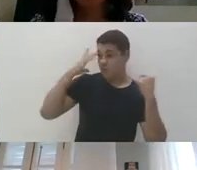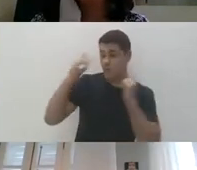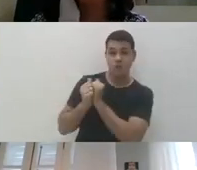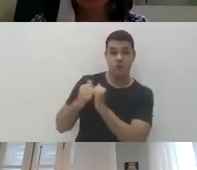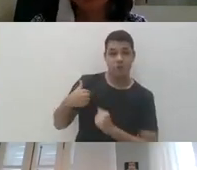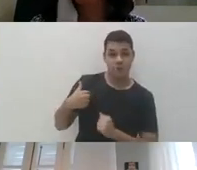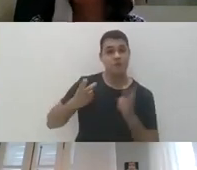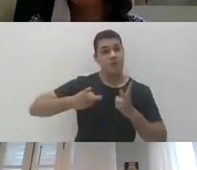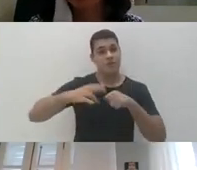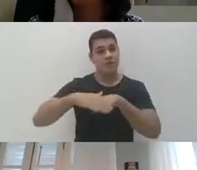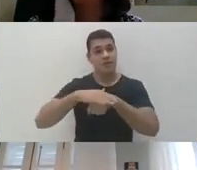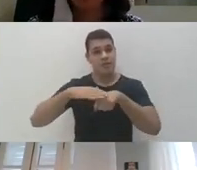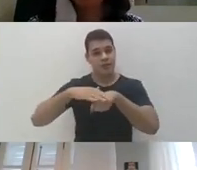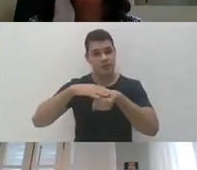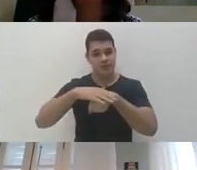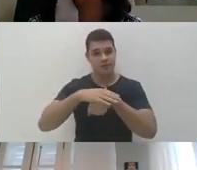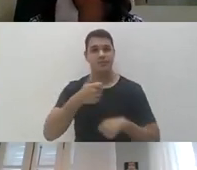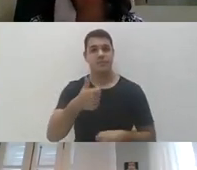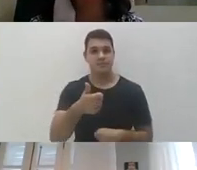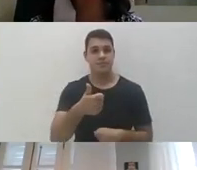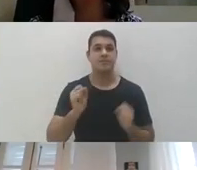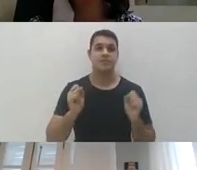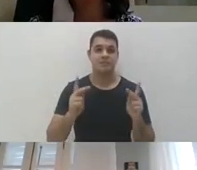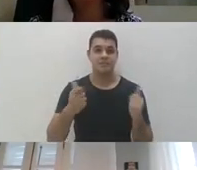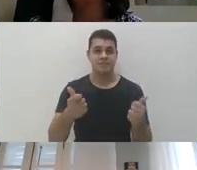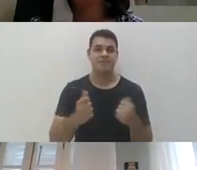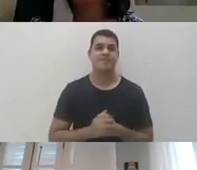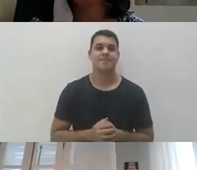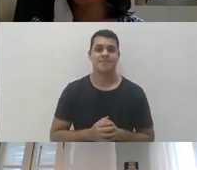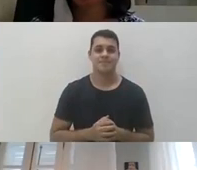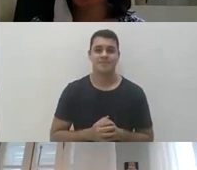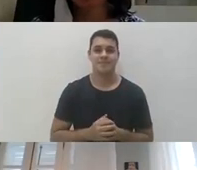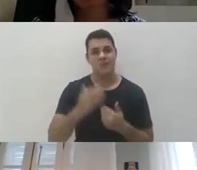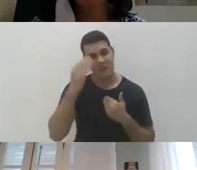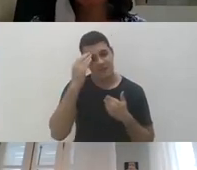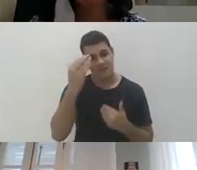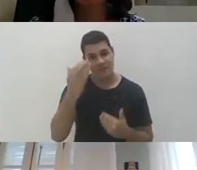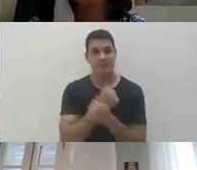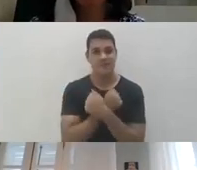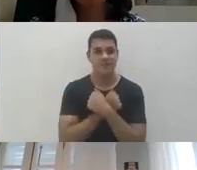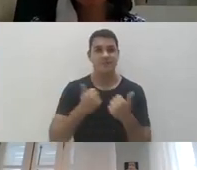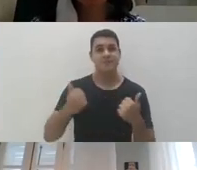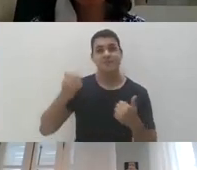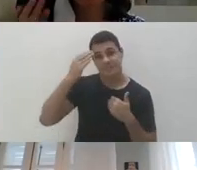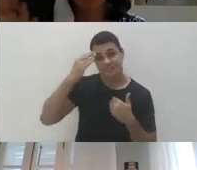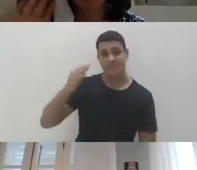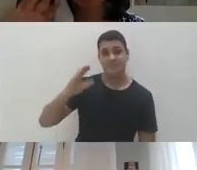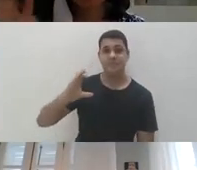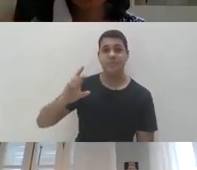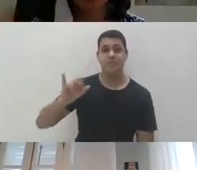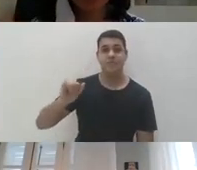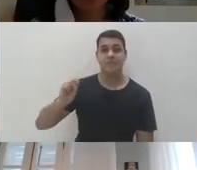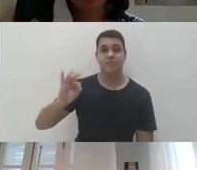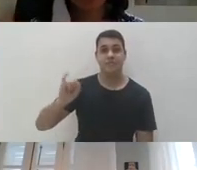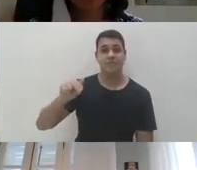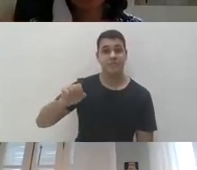vamos continuar conversando ainda, tá? Então, é isso, gente, vamos em frente. Cristiane, muito obrigada. Nós lembramos